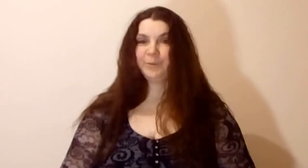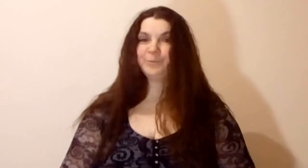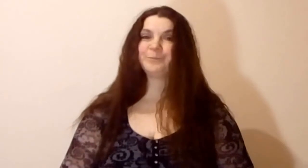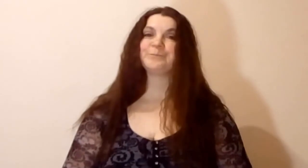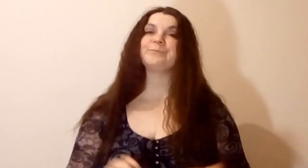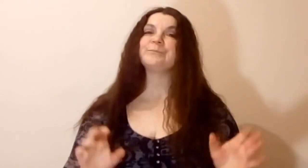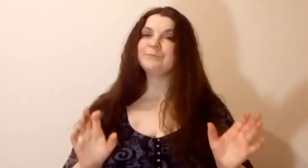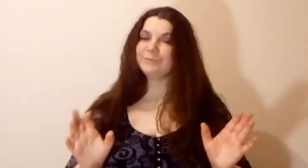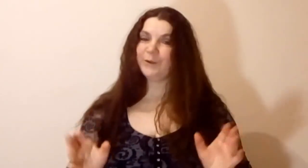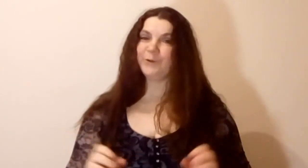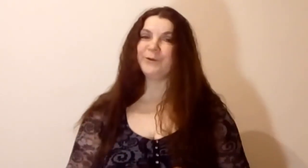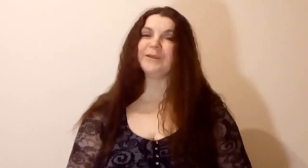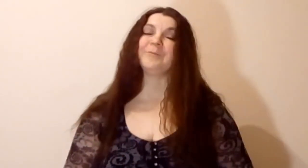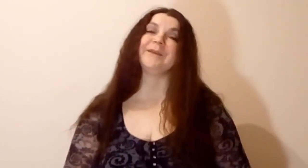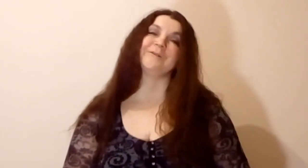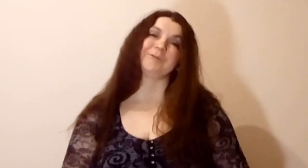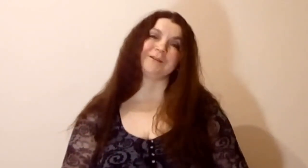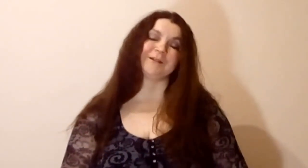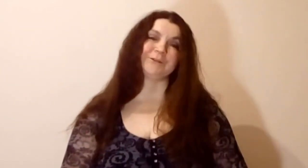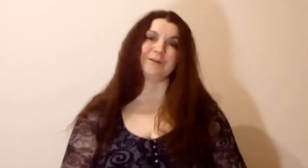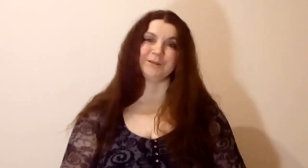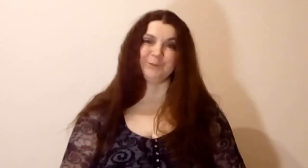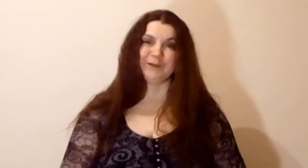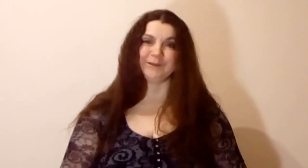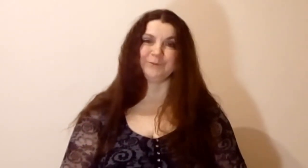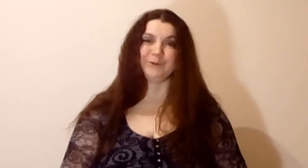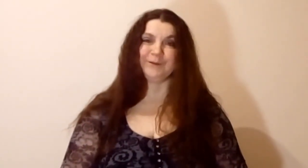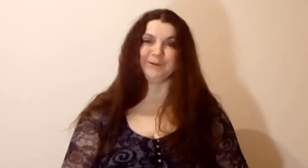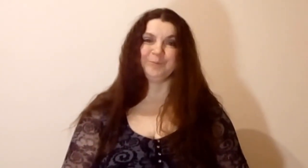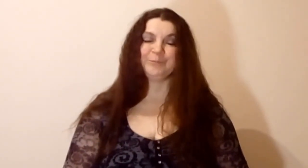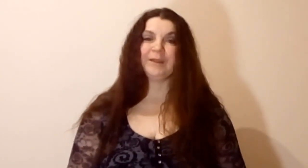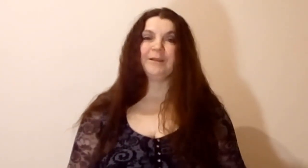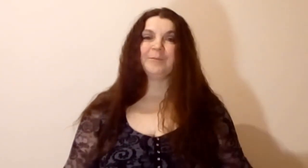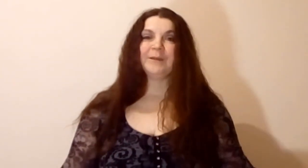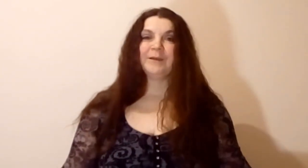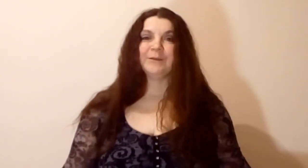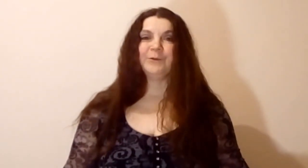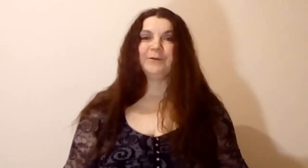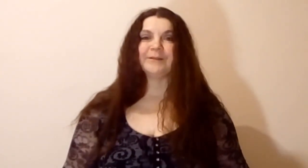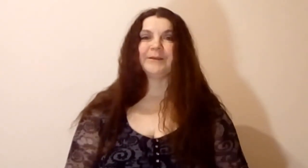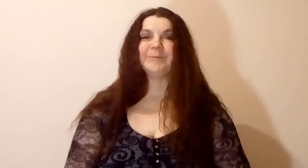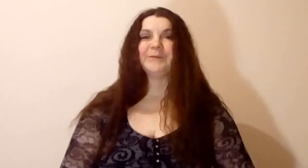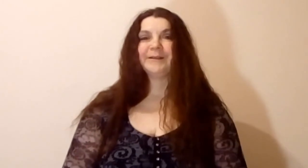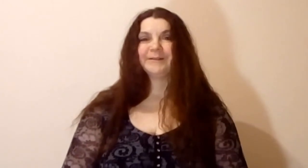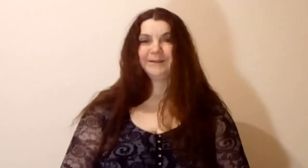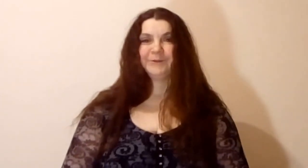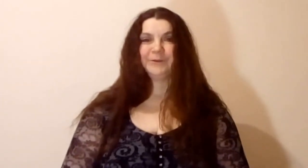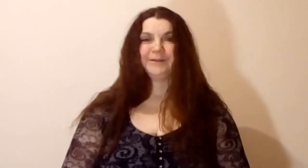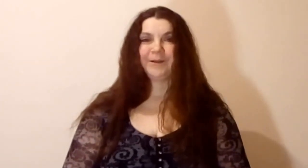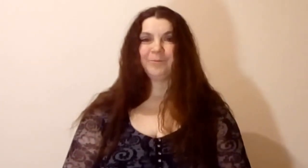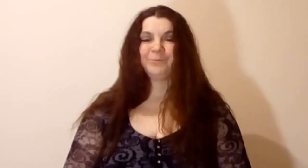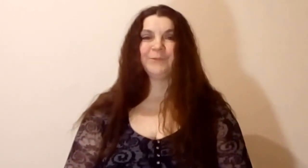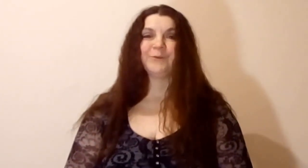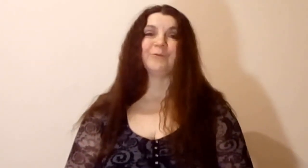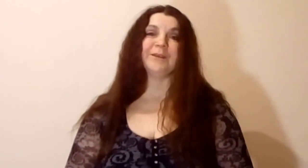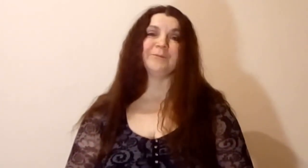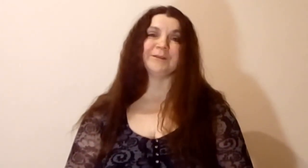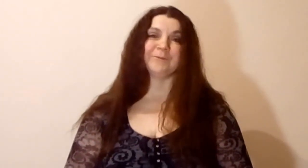уроке я вам расскажу, зачем я это все делала. Ну, а с вами была Оксана Костина. Увидимся в